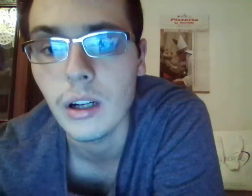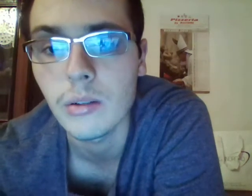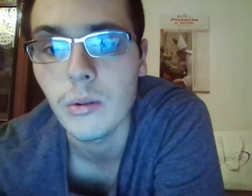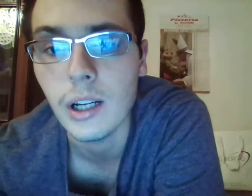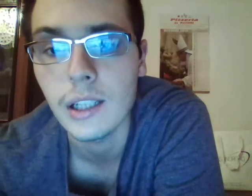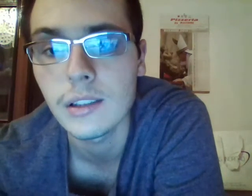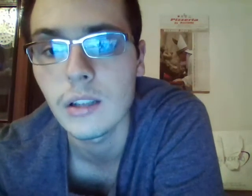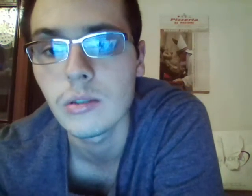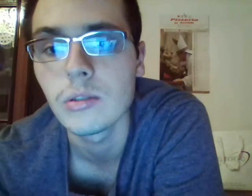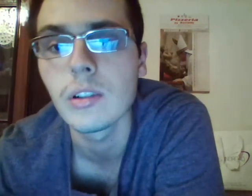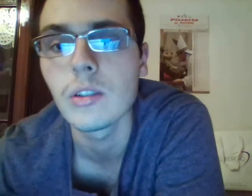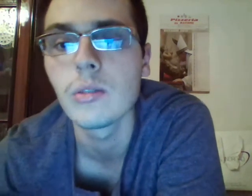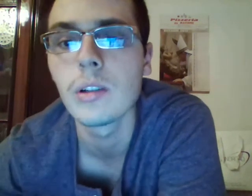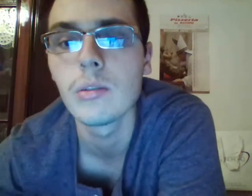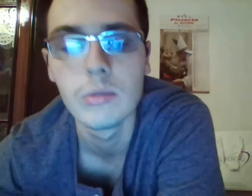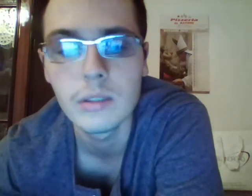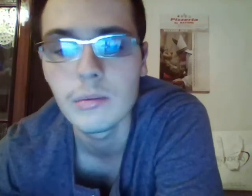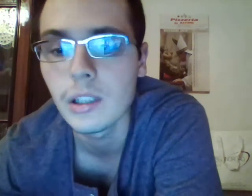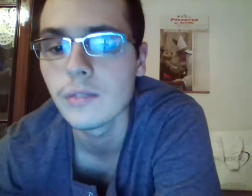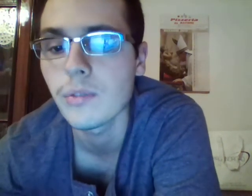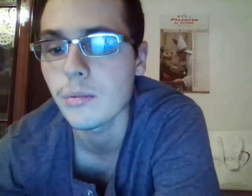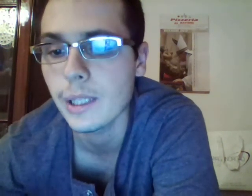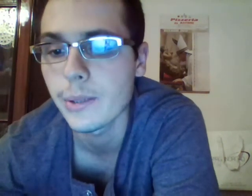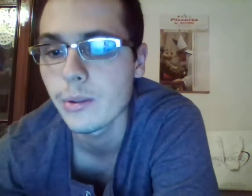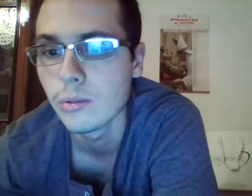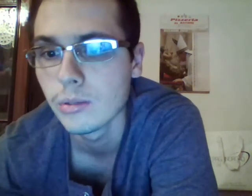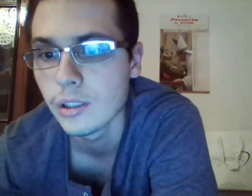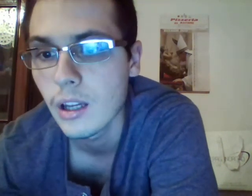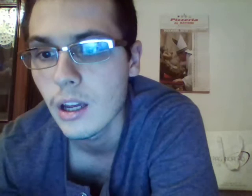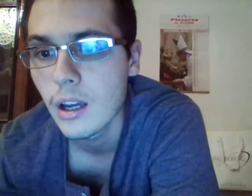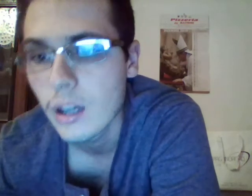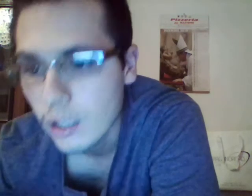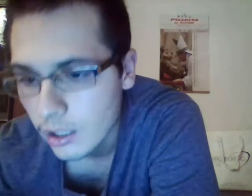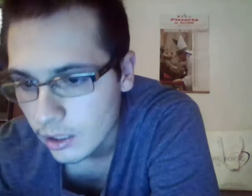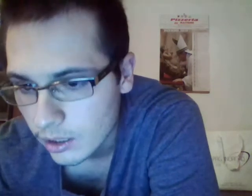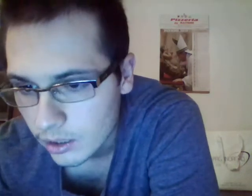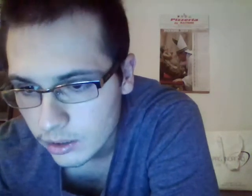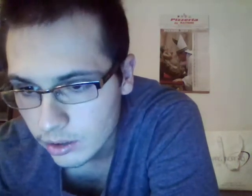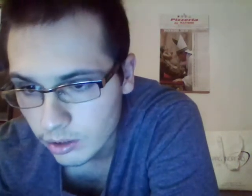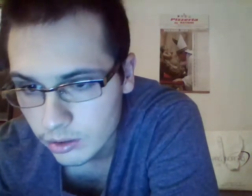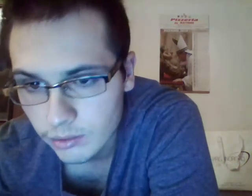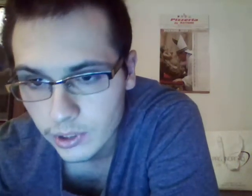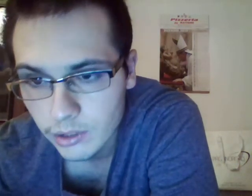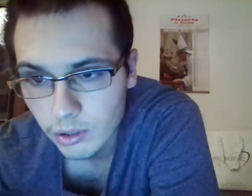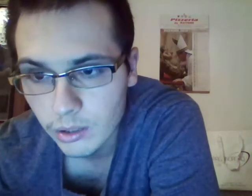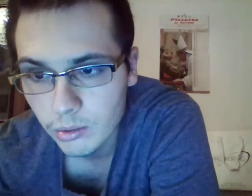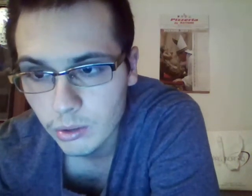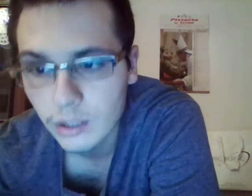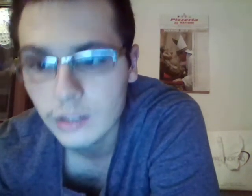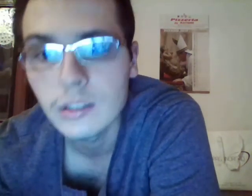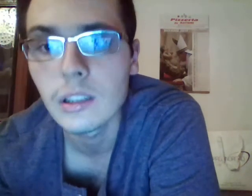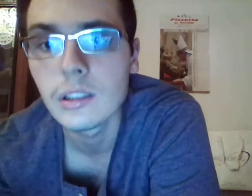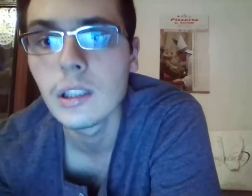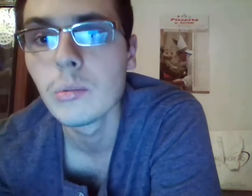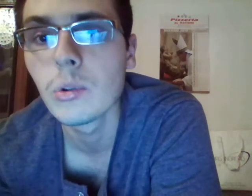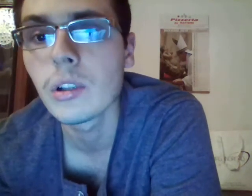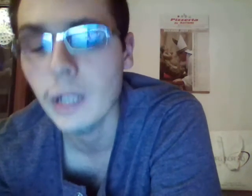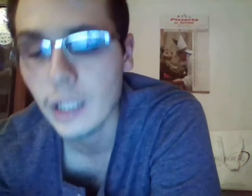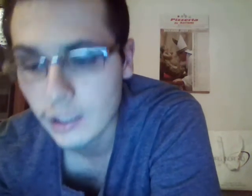49 come ultime informazioni no non vedo le quote dei bookmaker